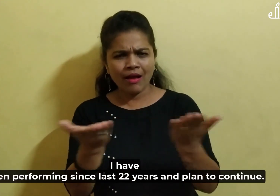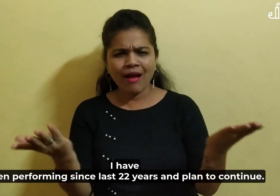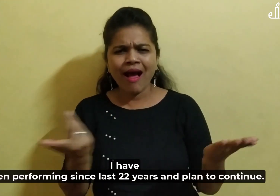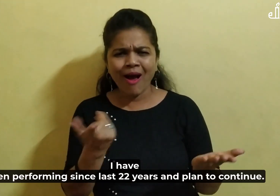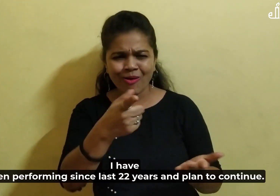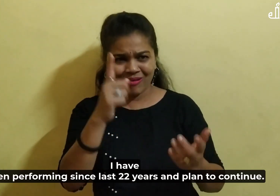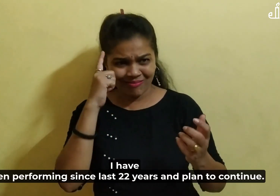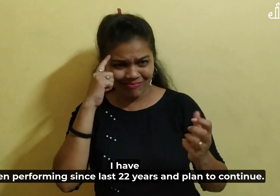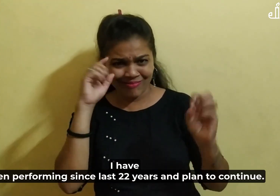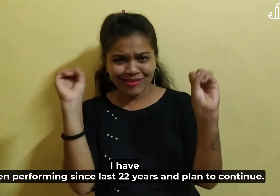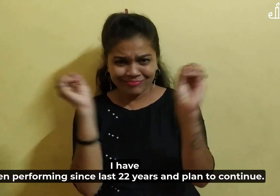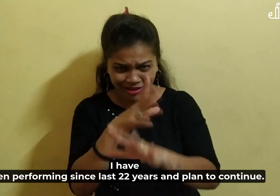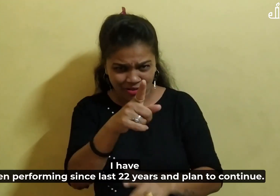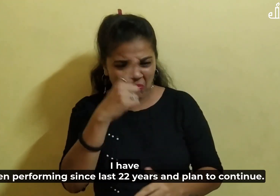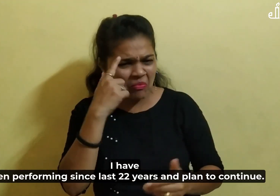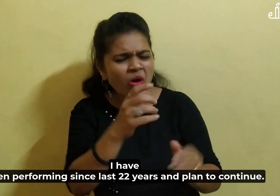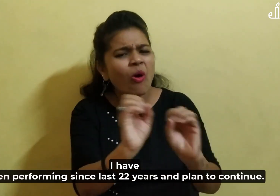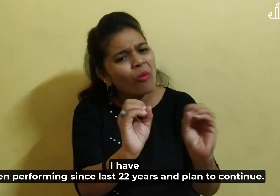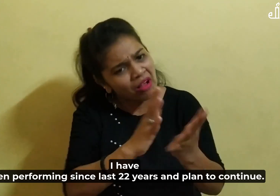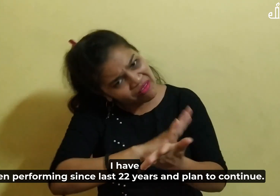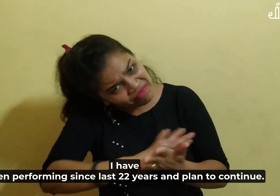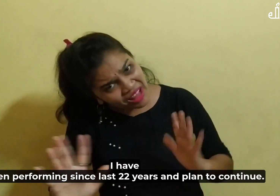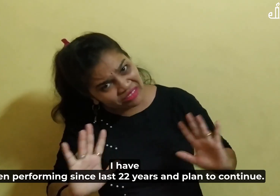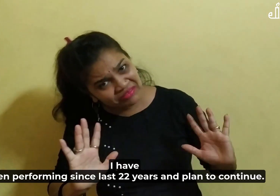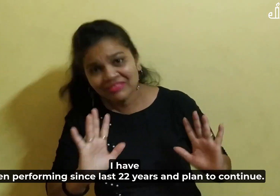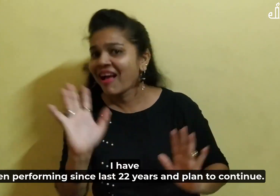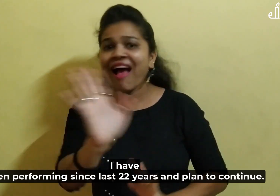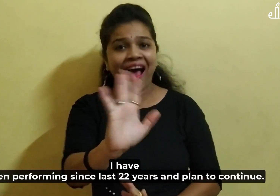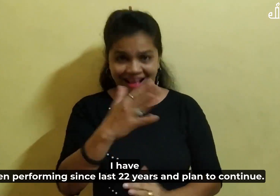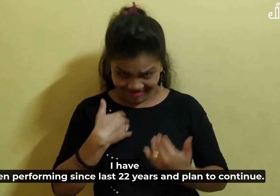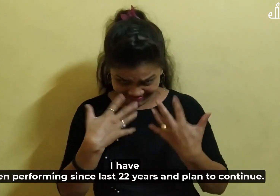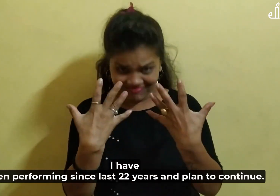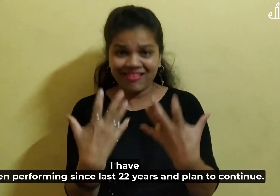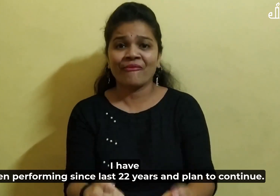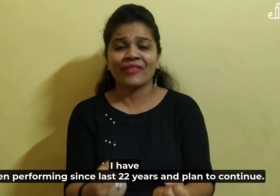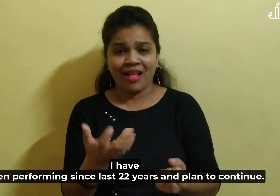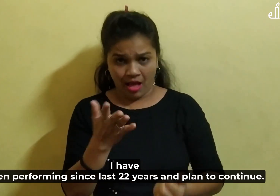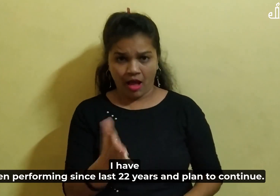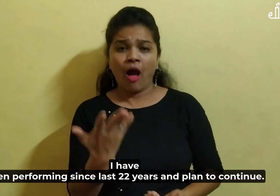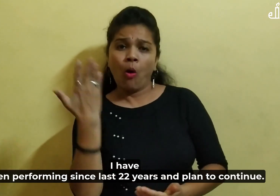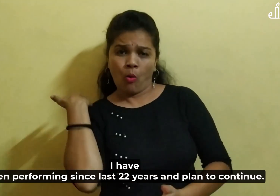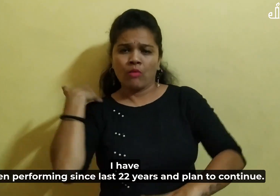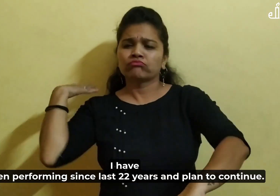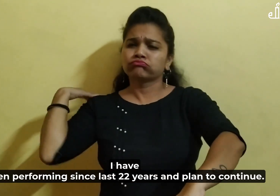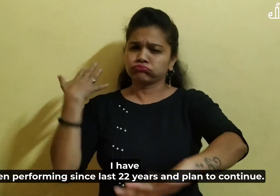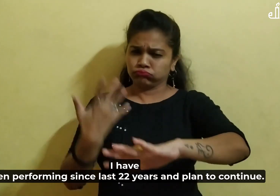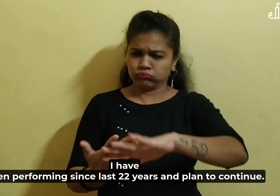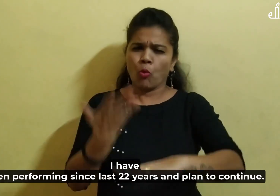मैं पिछले 22 वर्षों से प्रदशन कर रही हूँ और जारी रखने की योजना भी बना रही हूँ